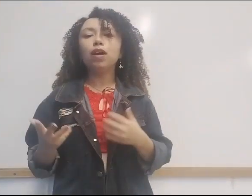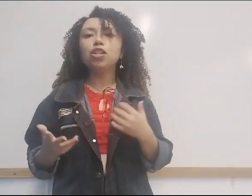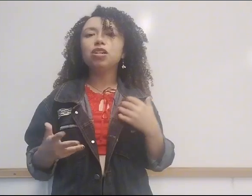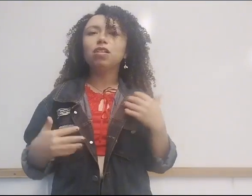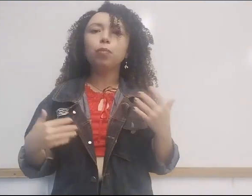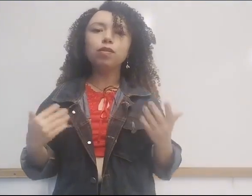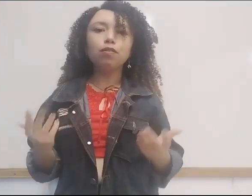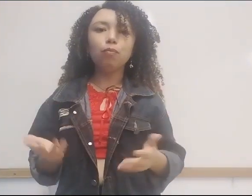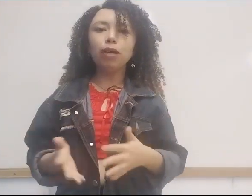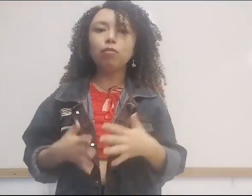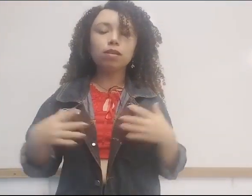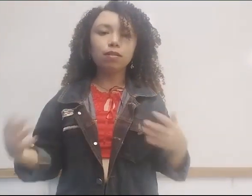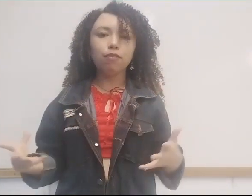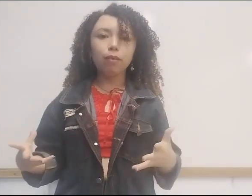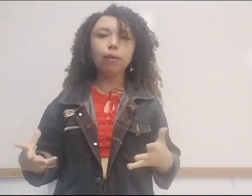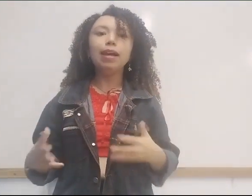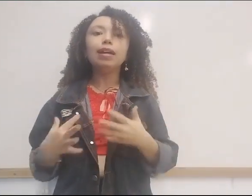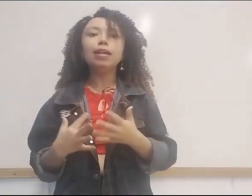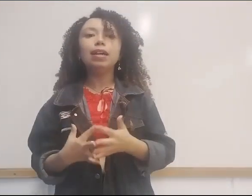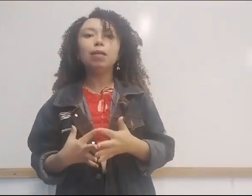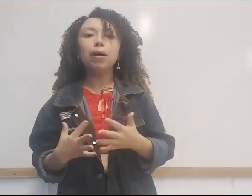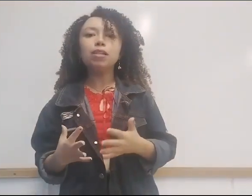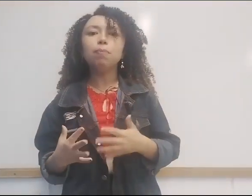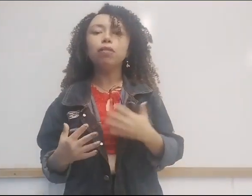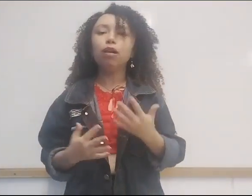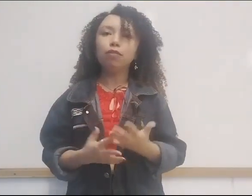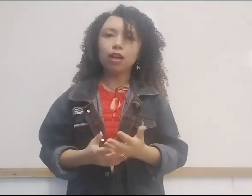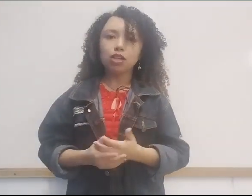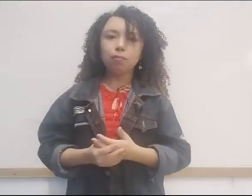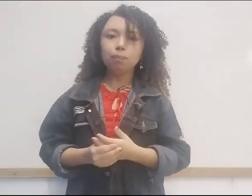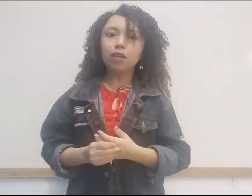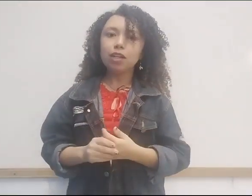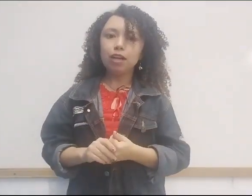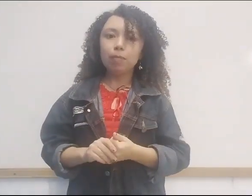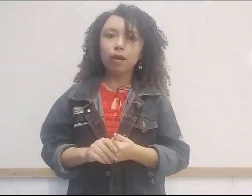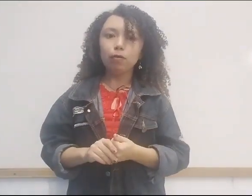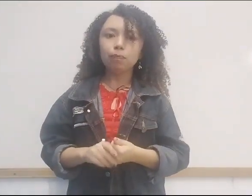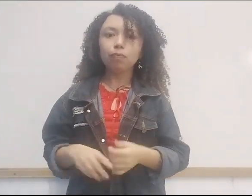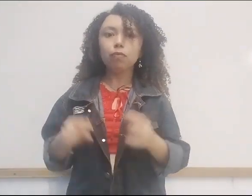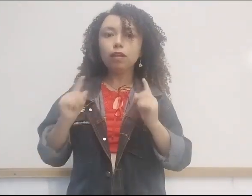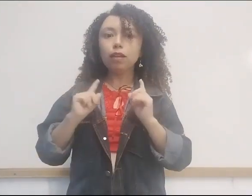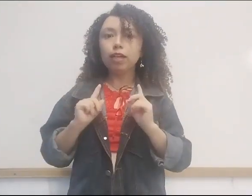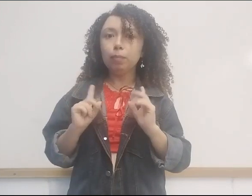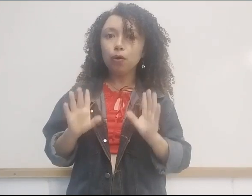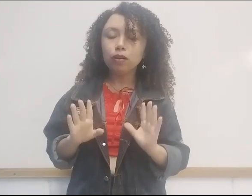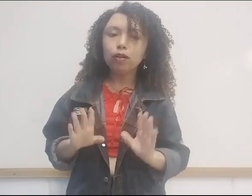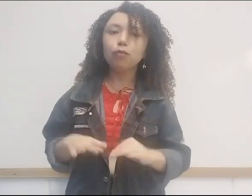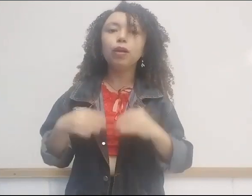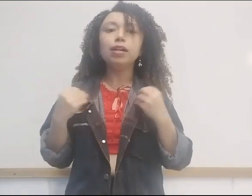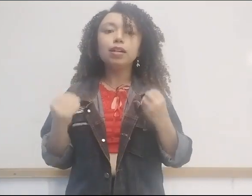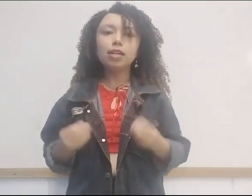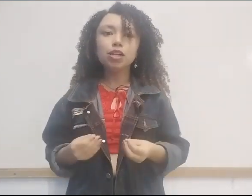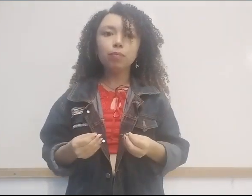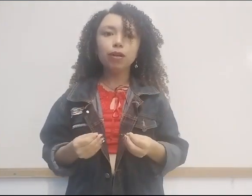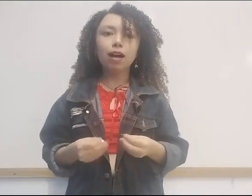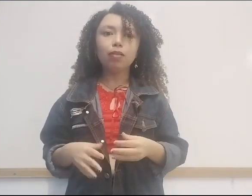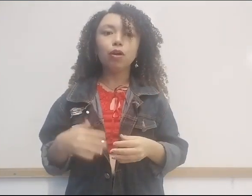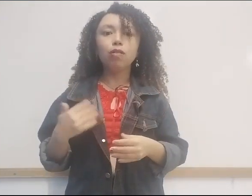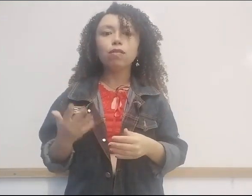viajante, possivelmente o escrivão, que teria participado da viagem de Cabral e, portanto, testemunhado os